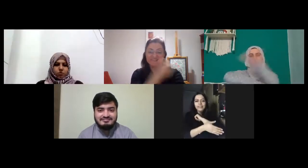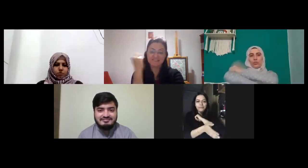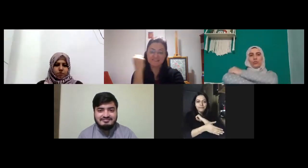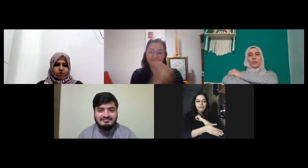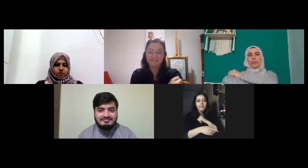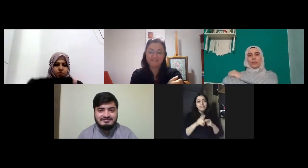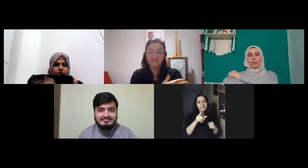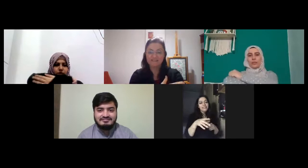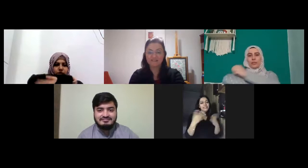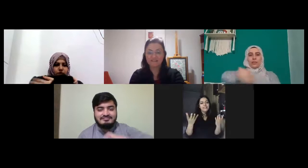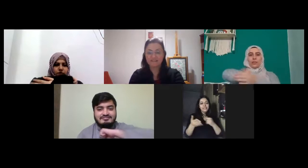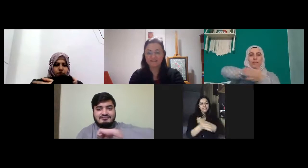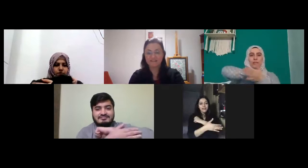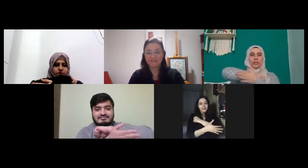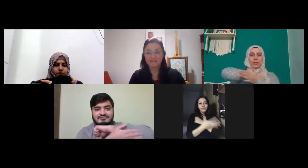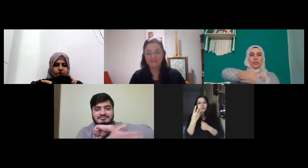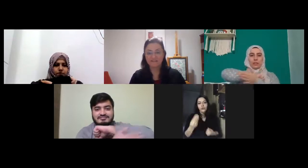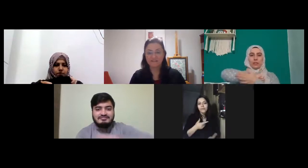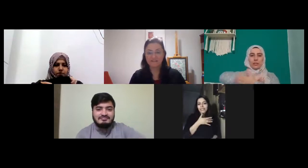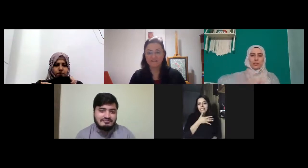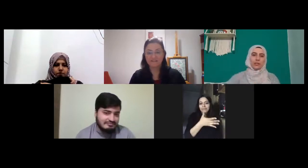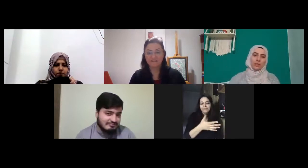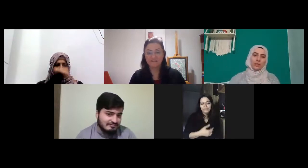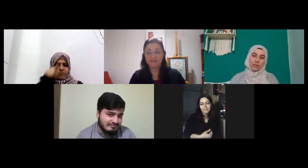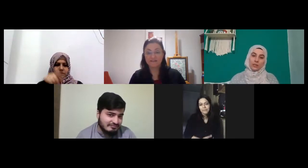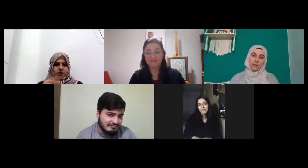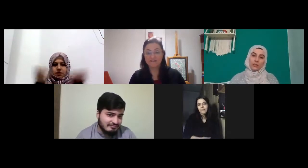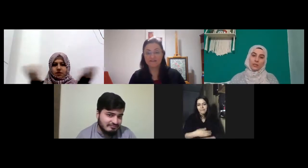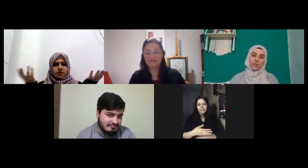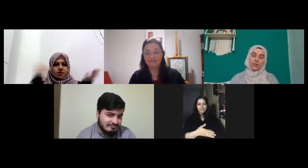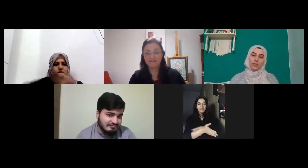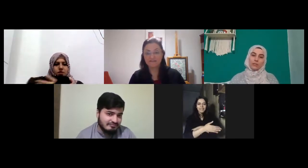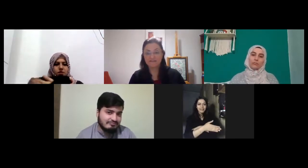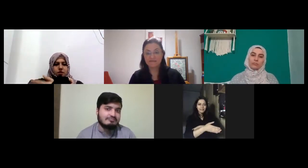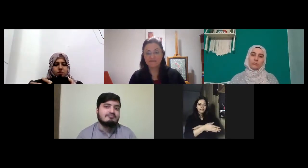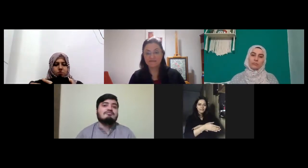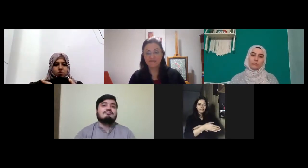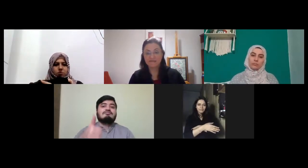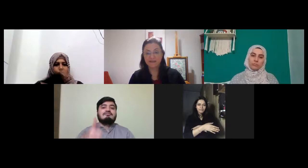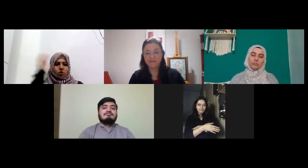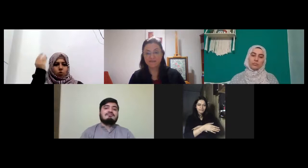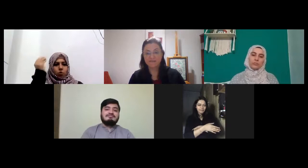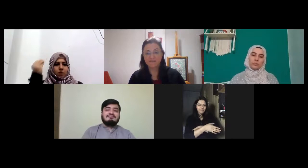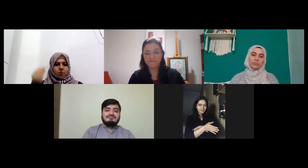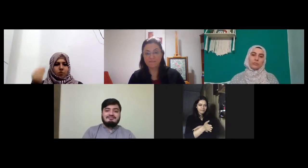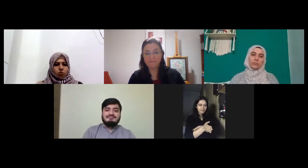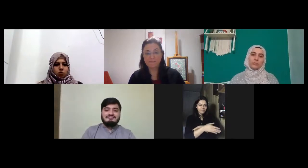sana nasıl yardımcı olabilirim yardım olmak bu muydu hocam